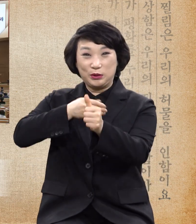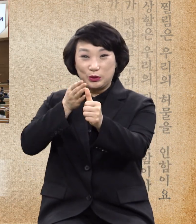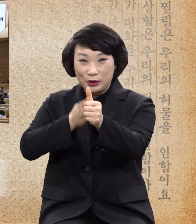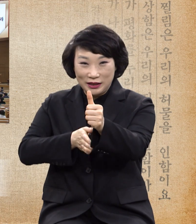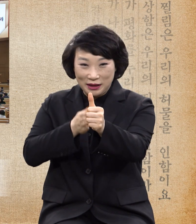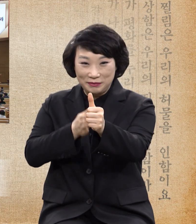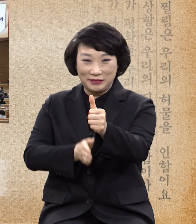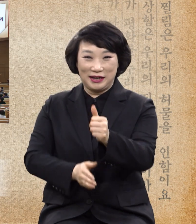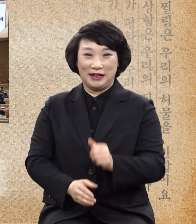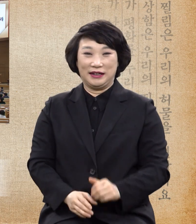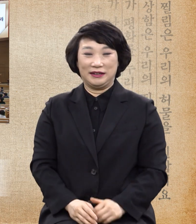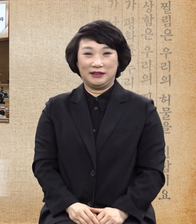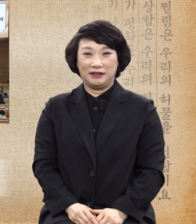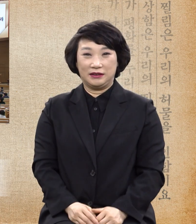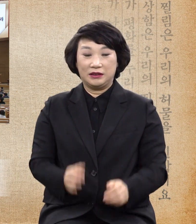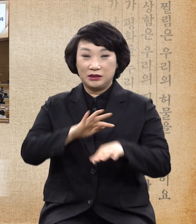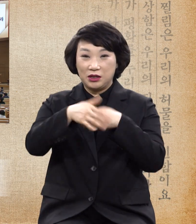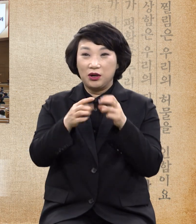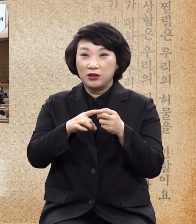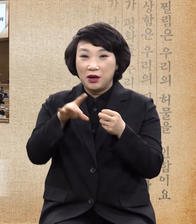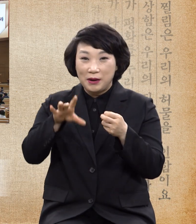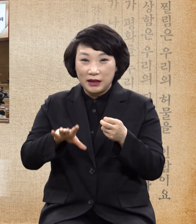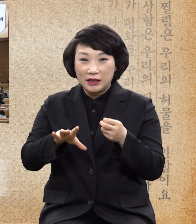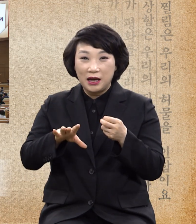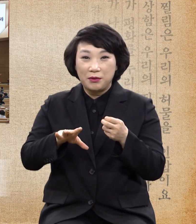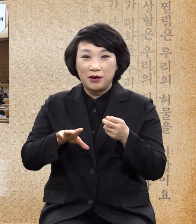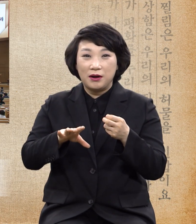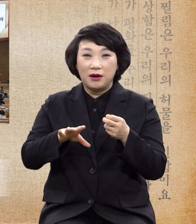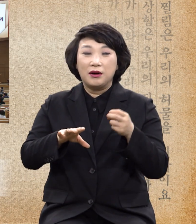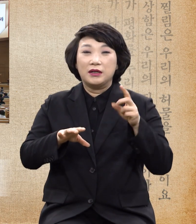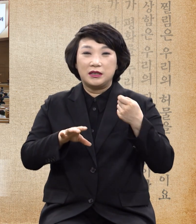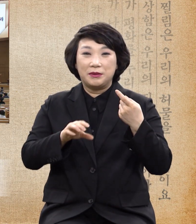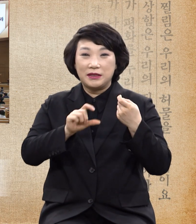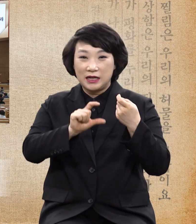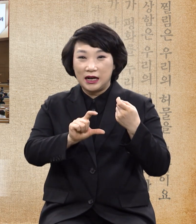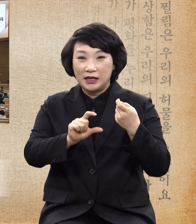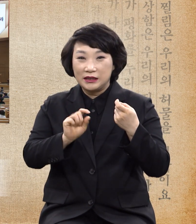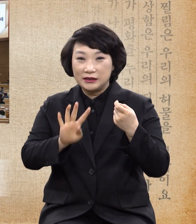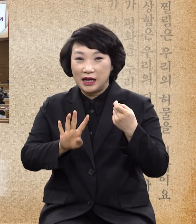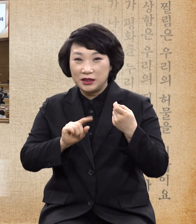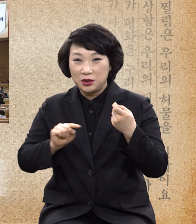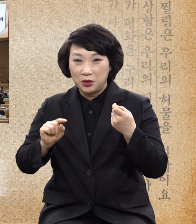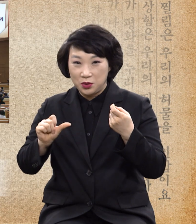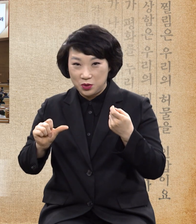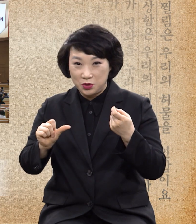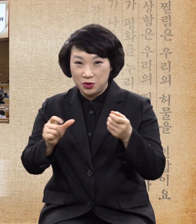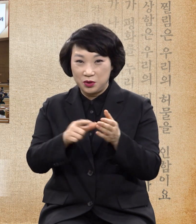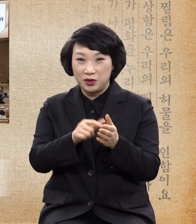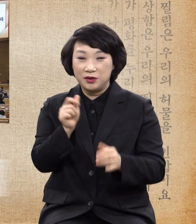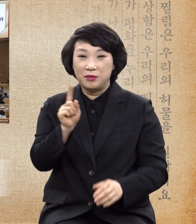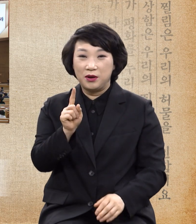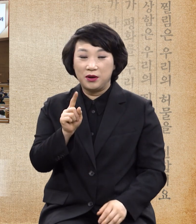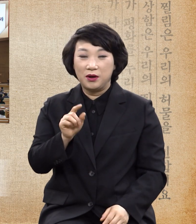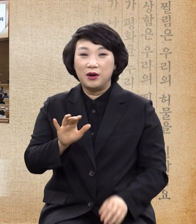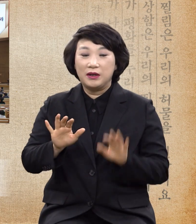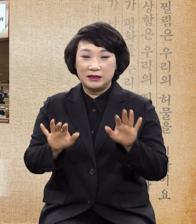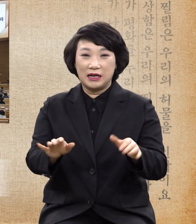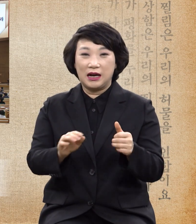마태복음 11장 4절로 5절에 요한이 제자들을